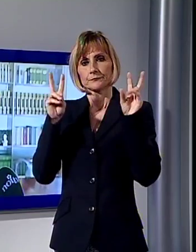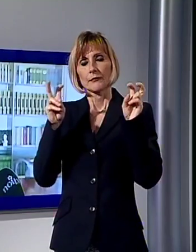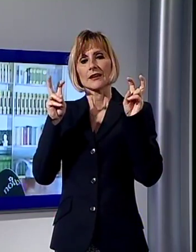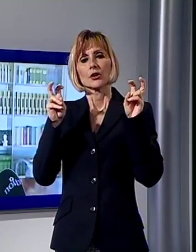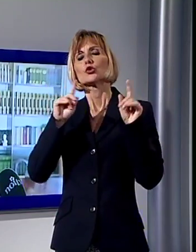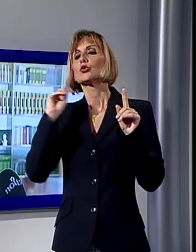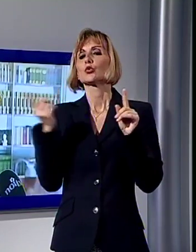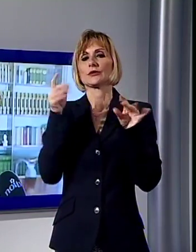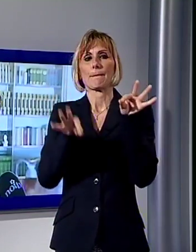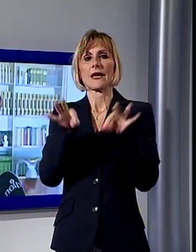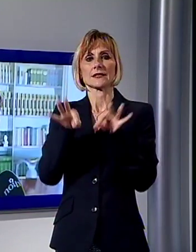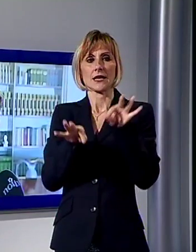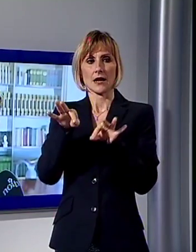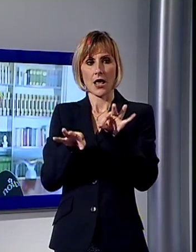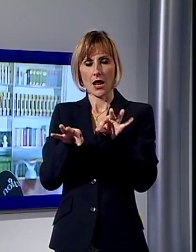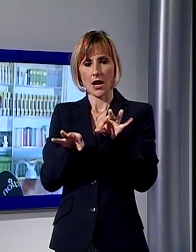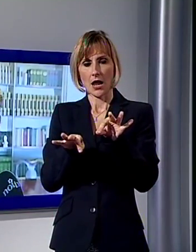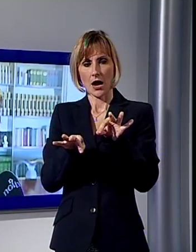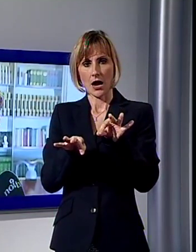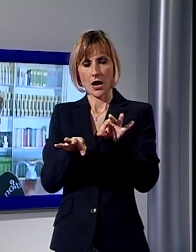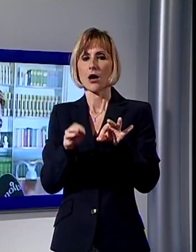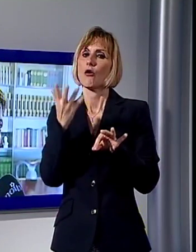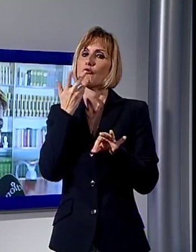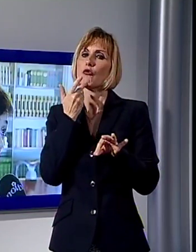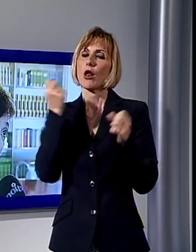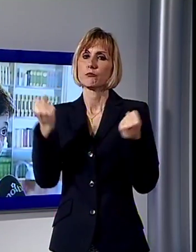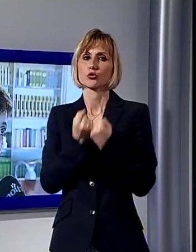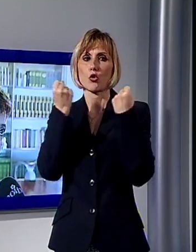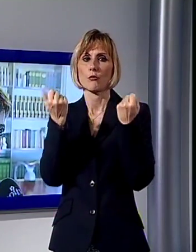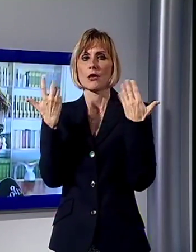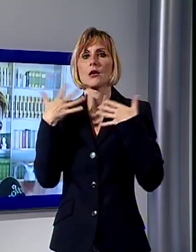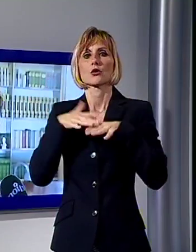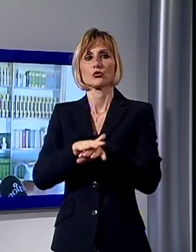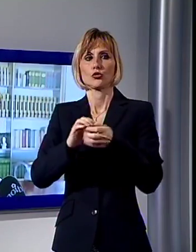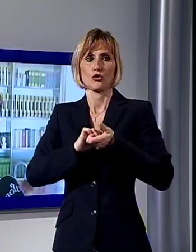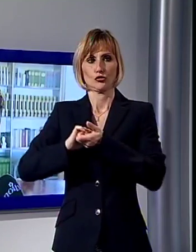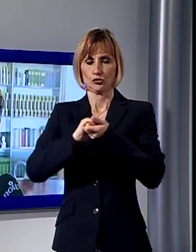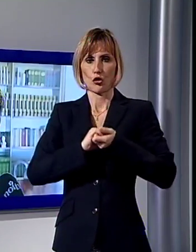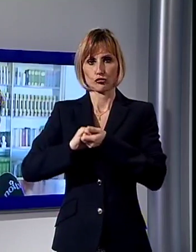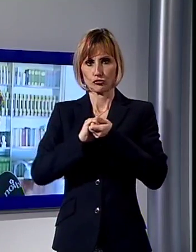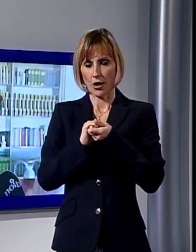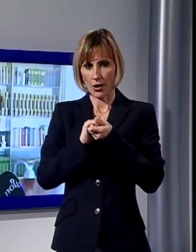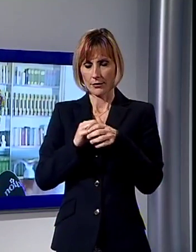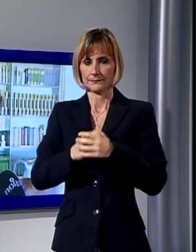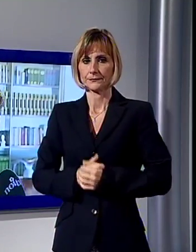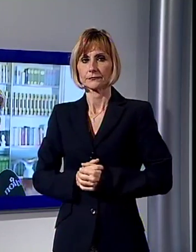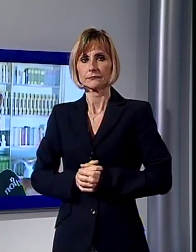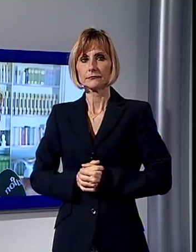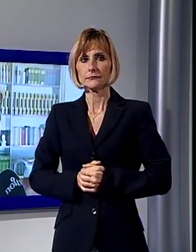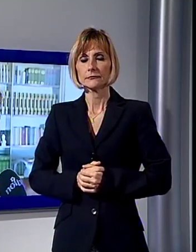che vuole promuovere l'inclusione a 360 gradi, vuol dimostrare che